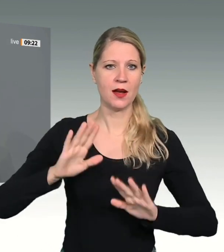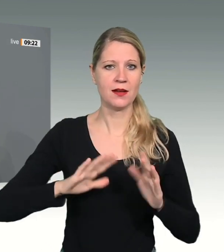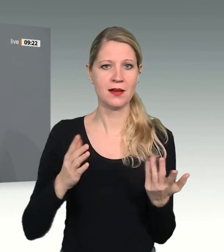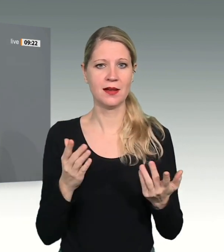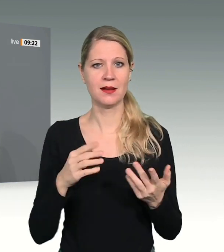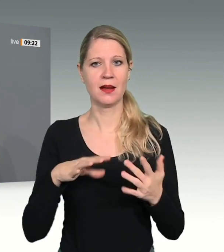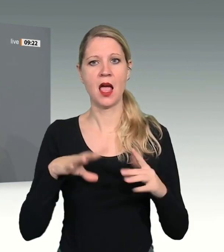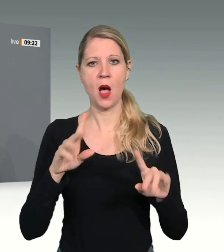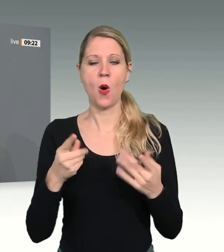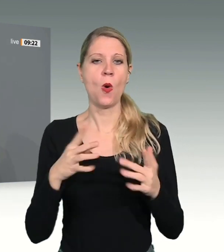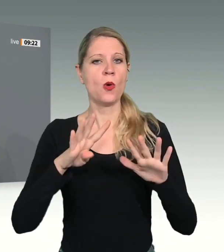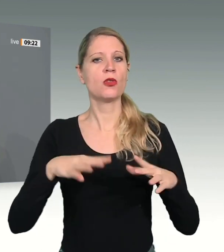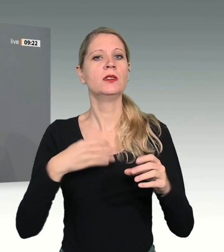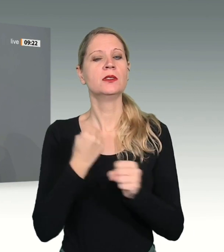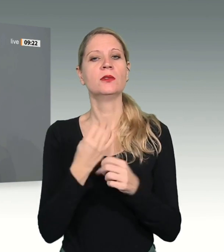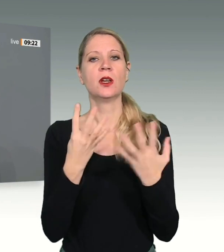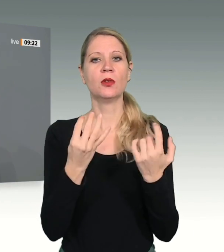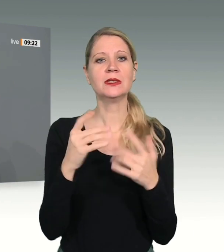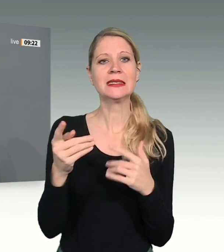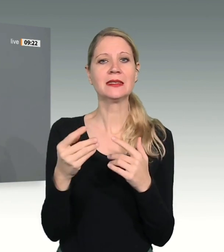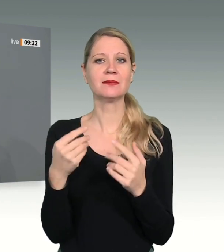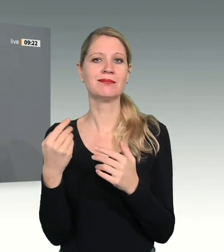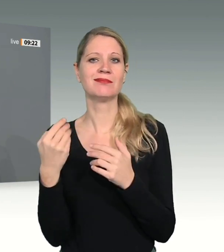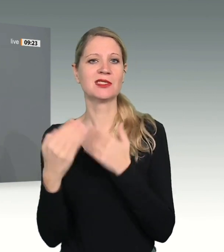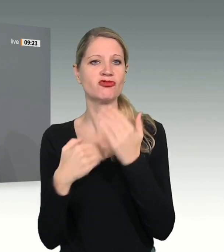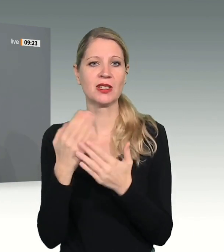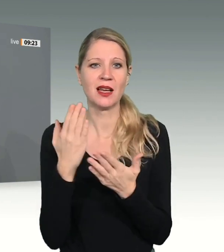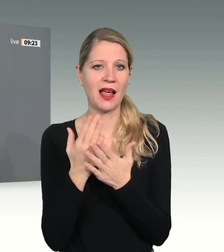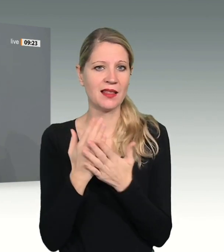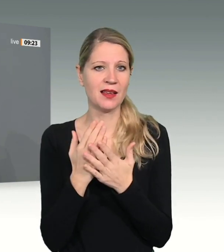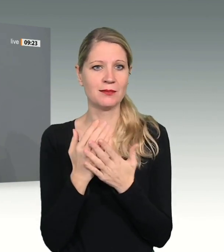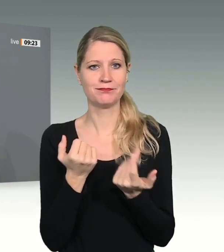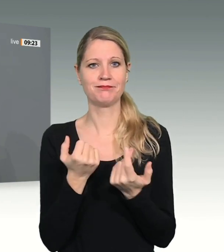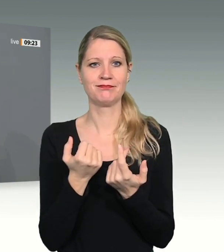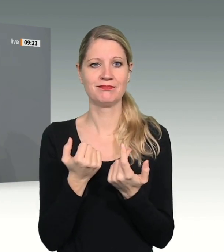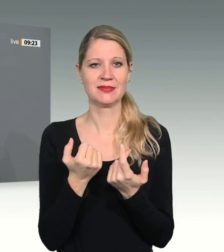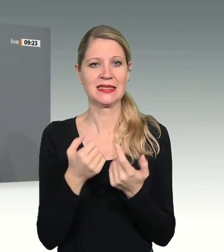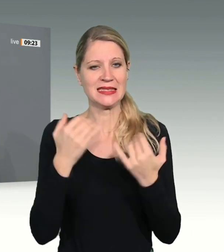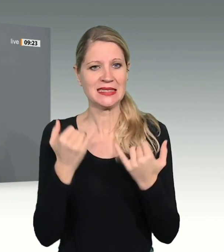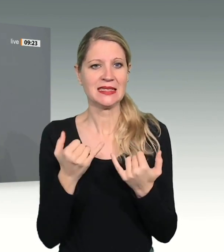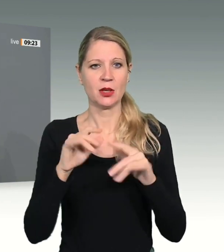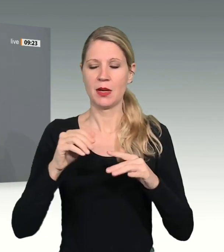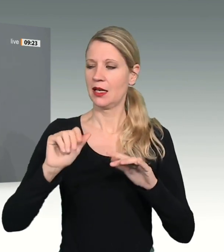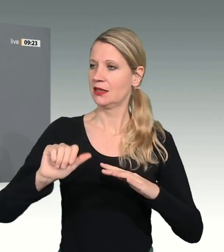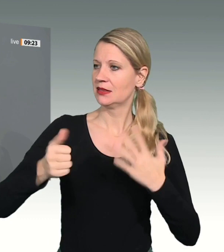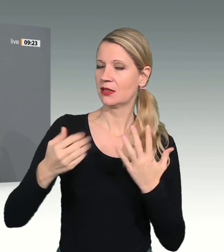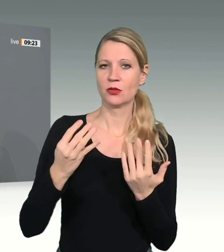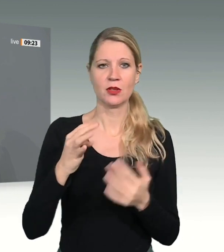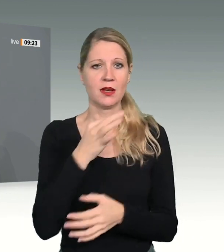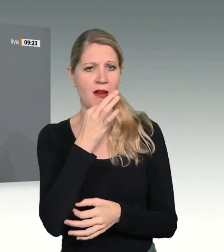Wertvorstellungen einerseits und unserer universalen Verantwortung für Menschenrechte andererseits.